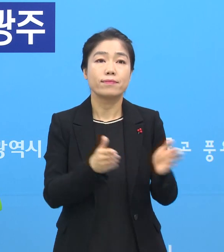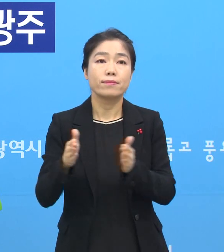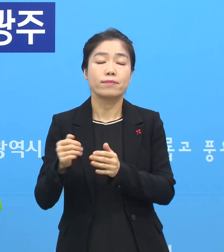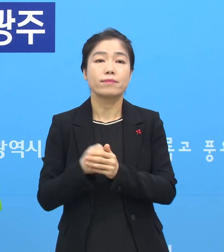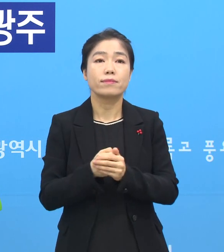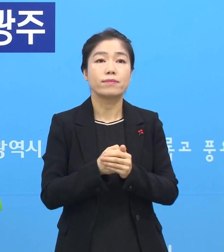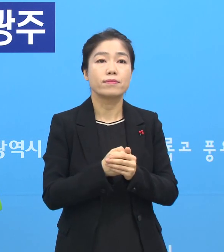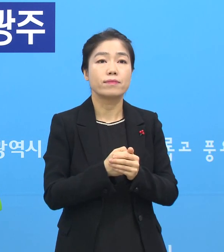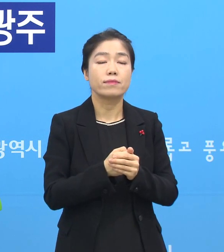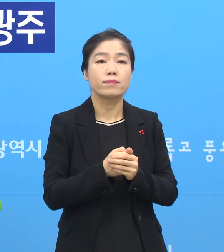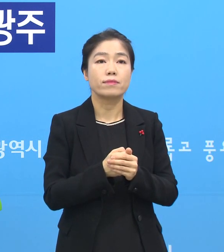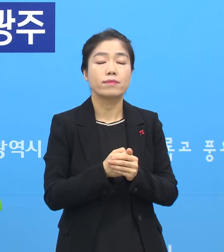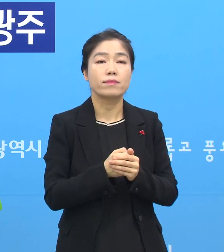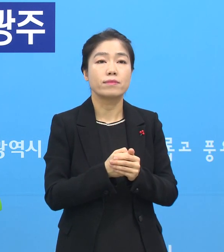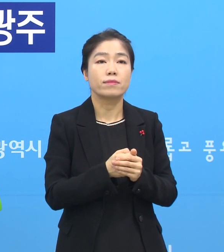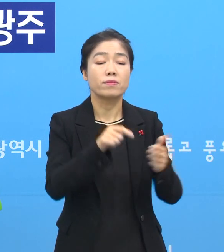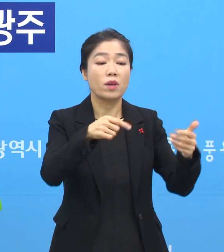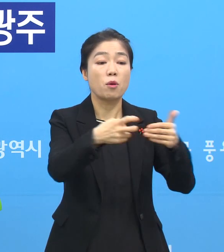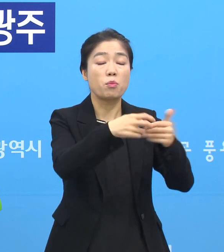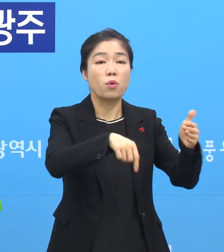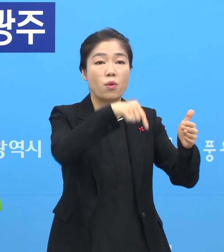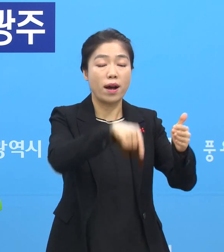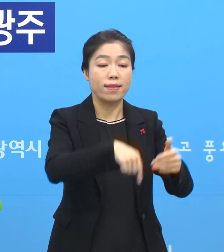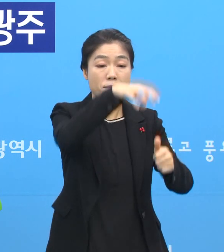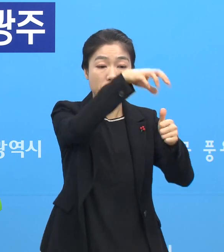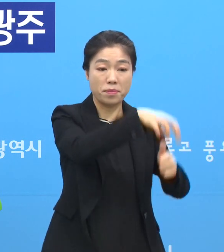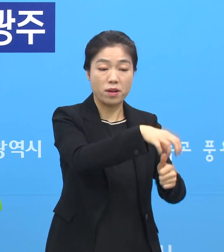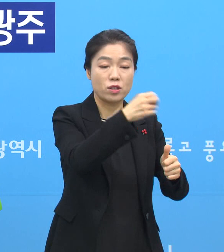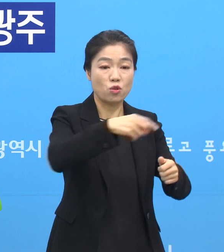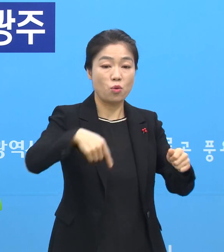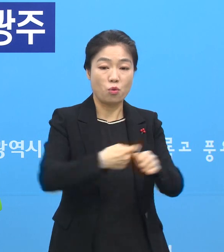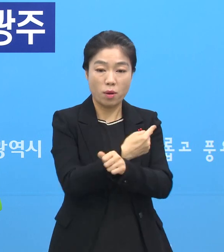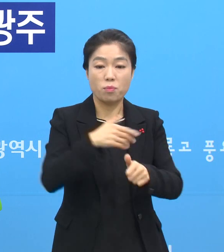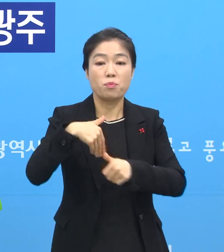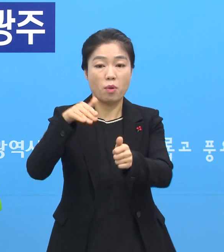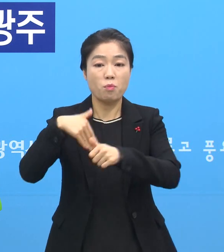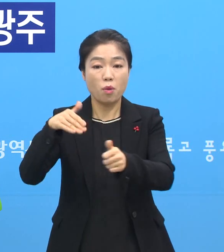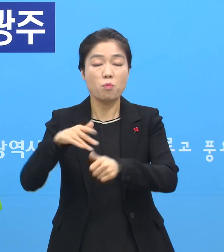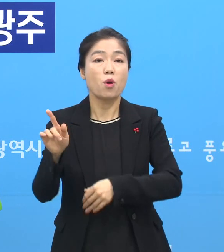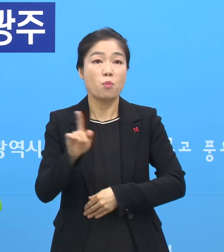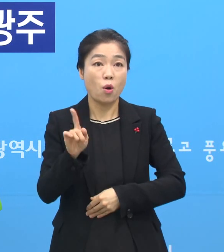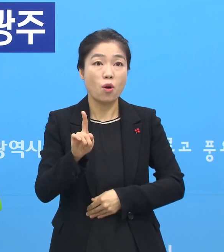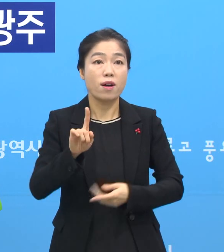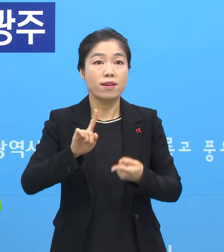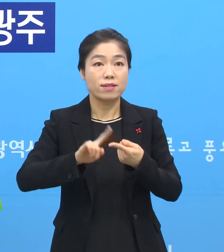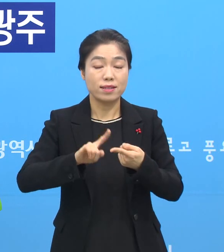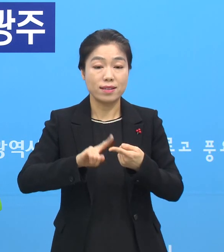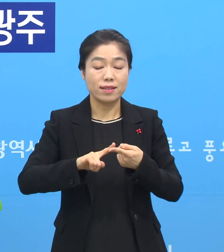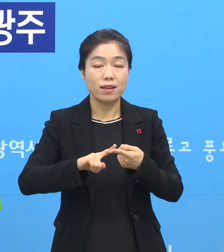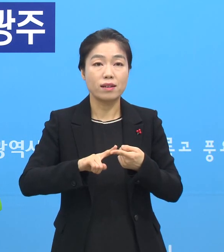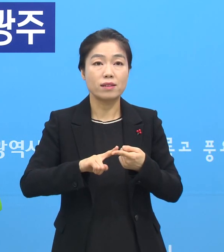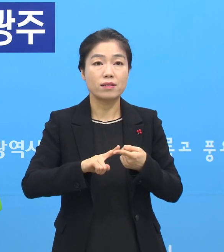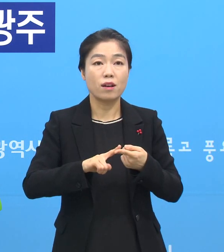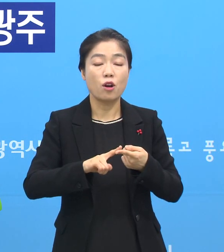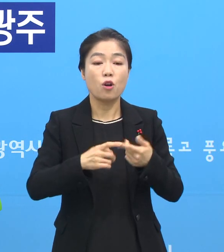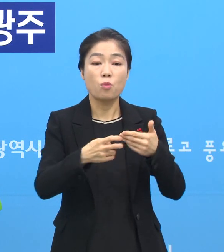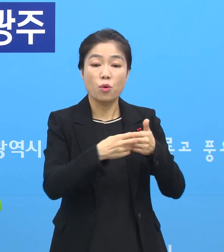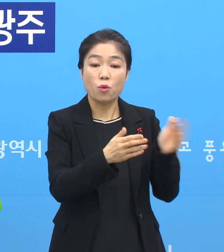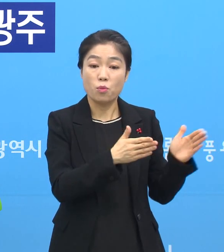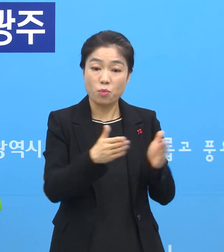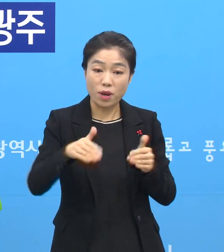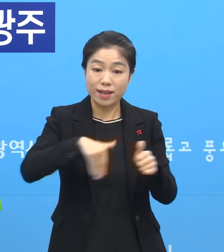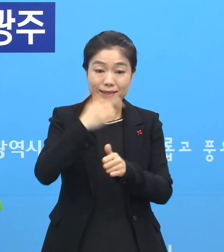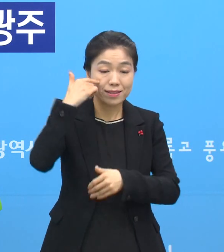효종 요양병원 내 격리와 일부러 전원 조치는 어떻게 이루어지는지 요양병원 마련